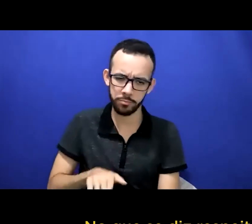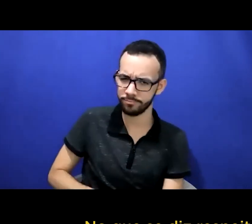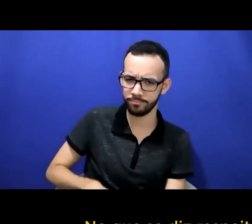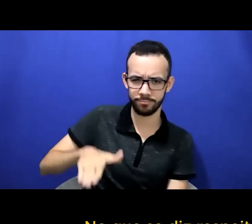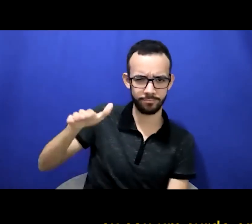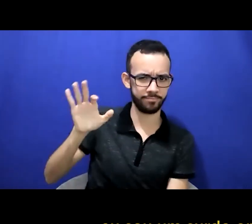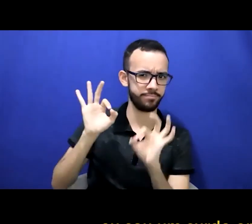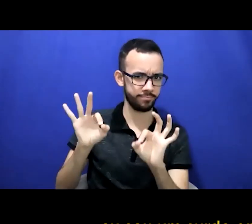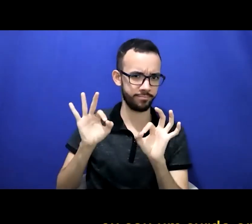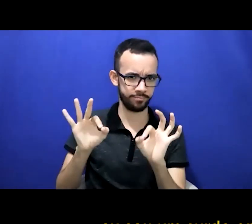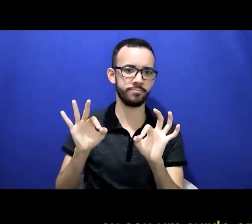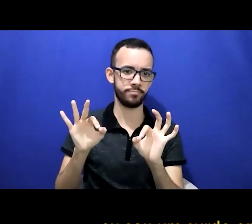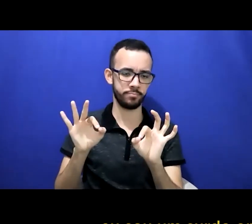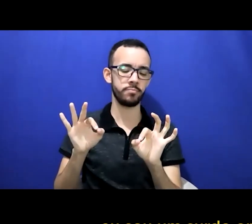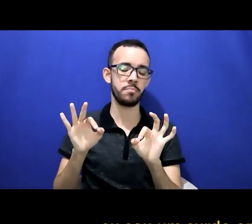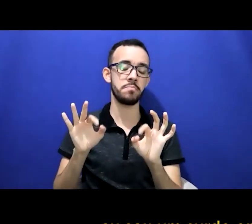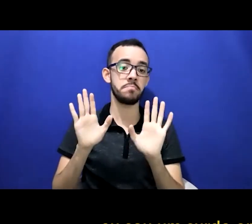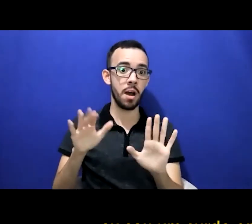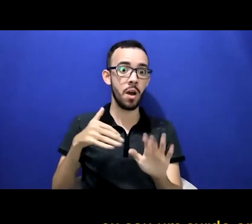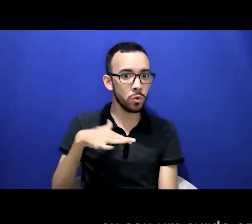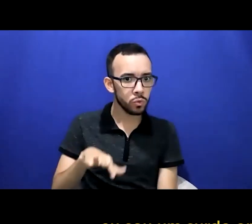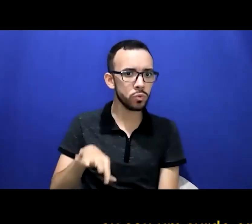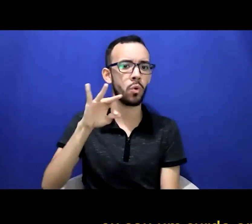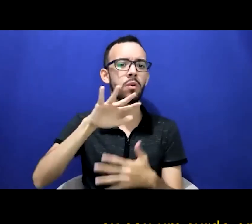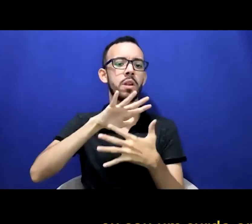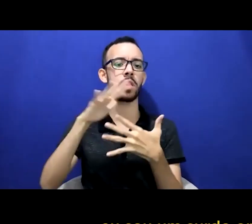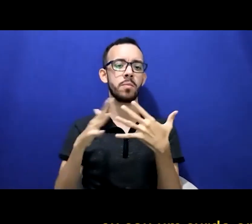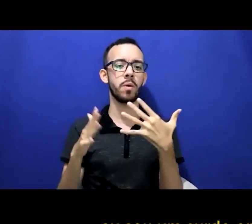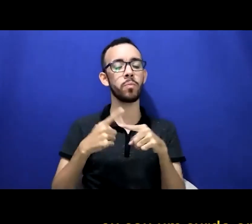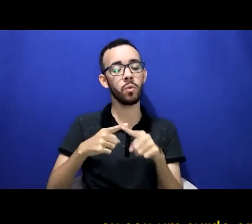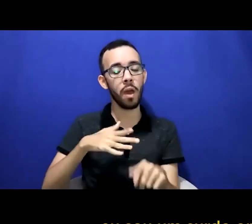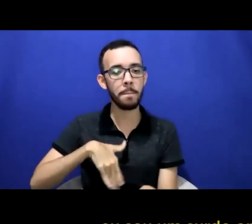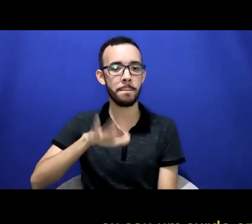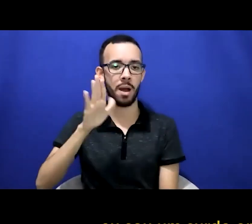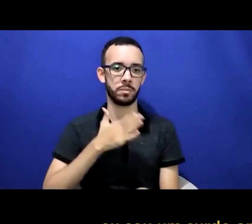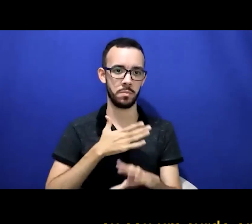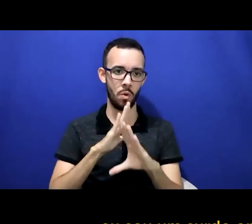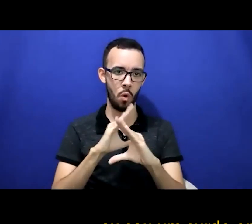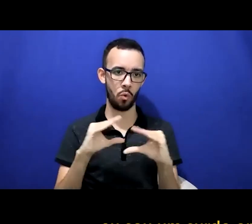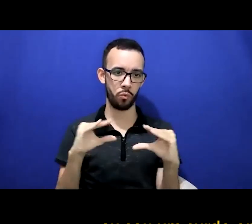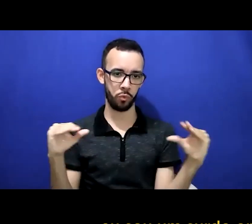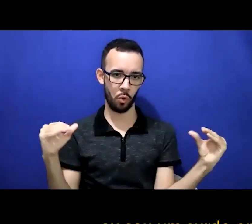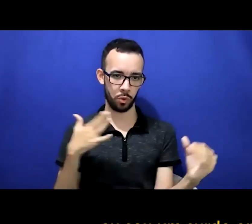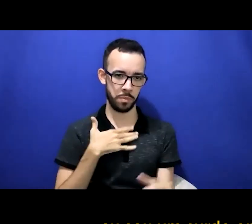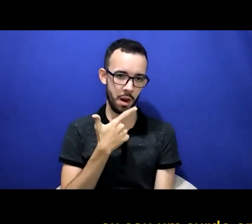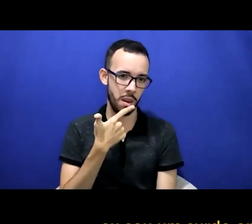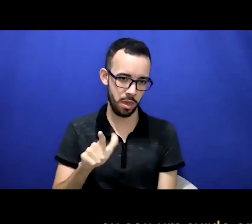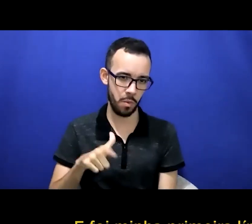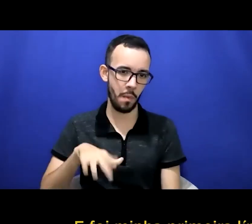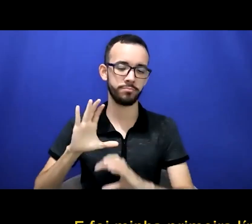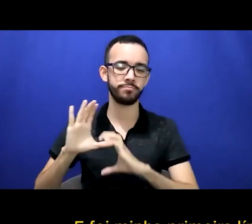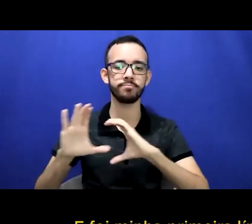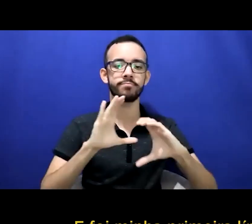particularmente eu Alessandro eu sou um surdo oralizado então tenho contato com português desde criança